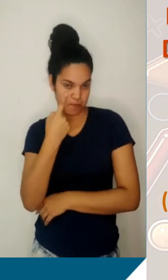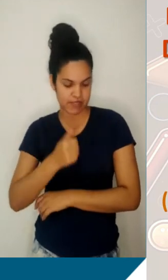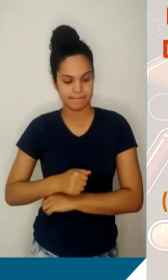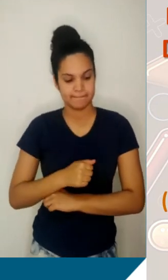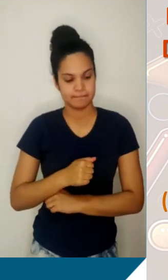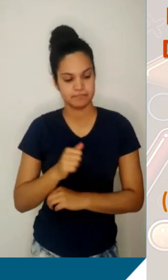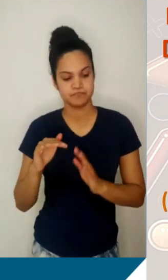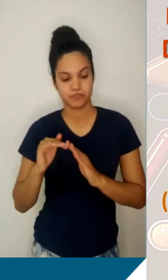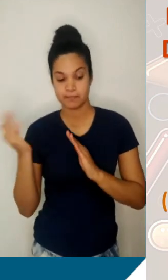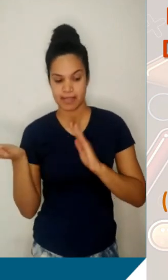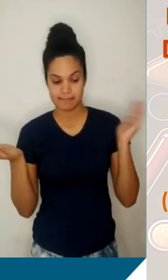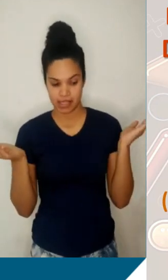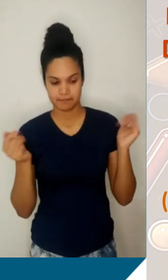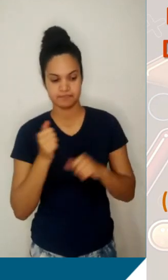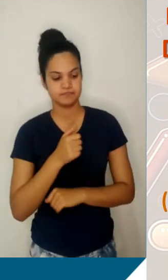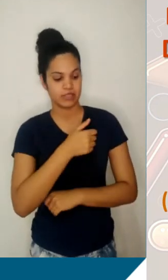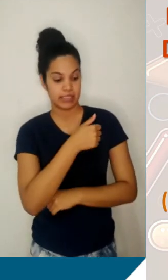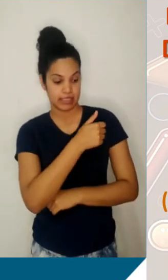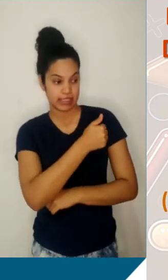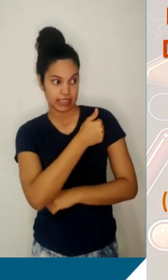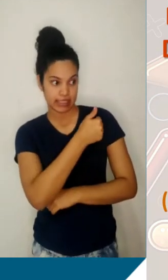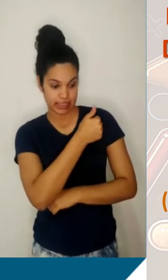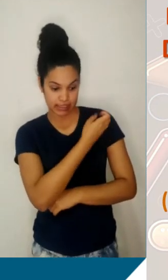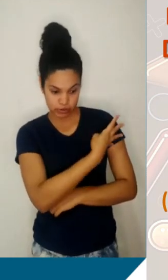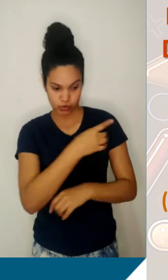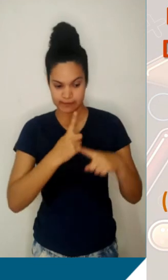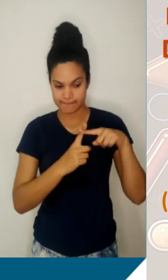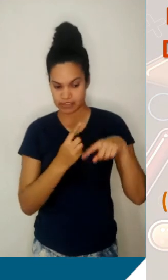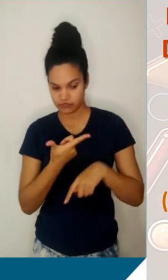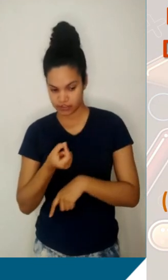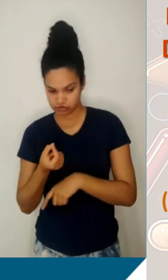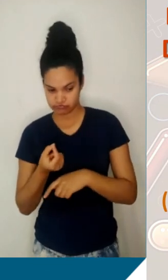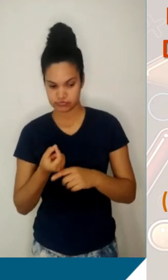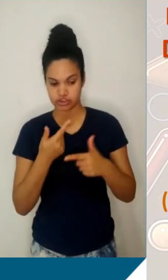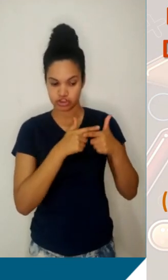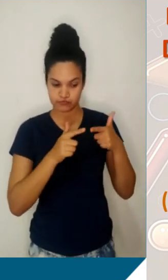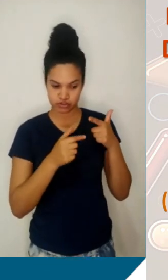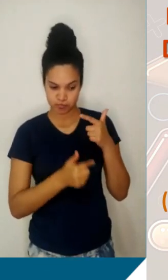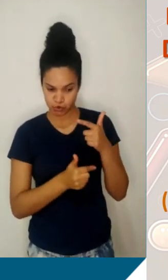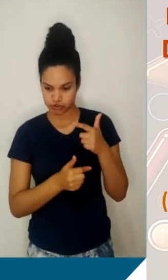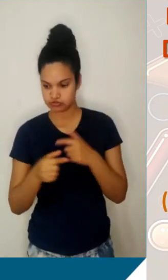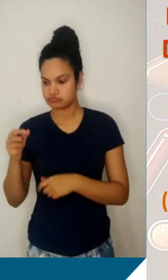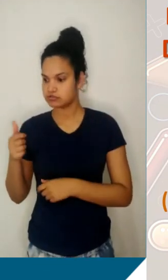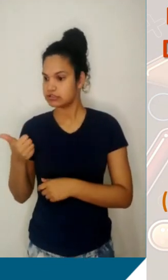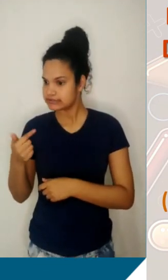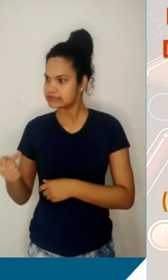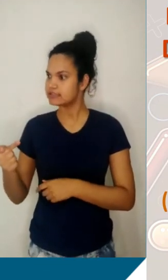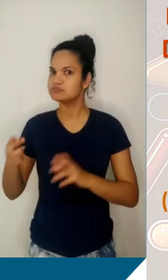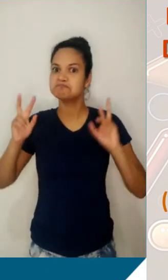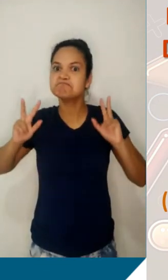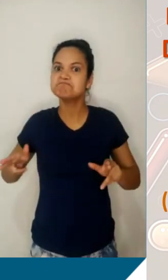Média aritmética dos vizinhos do 17 é 14 mais 20, dividido por 2, 17. Agora a gente